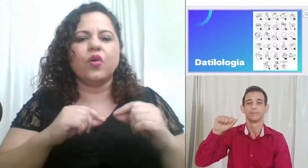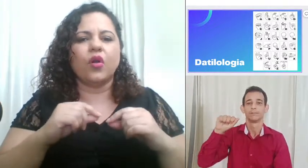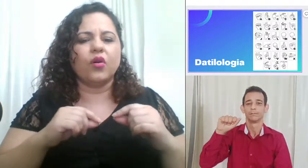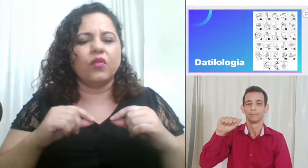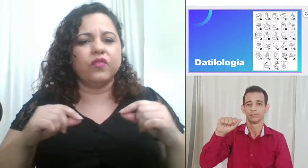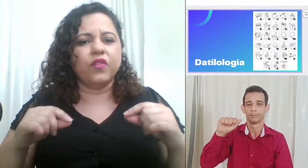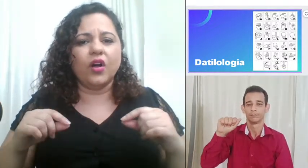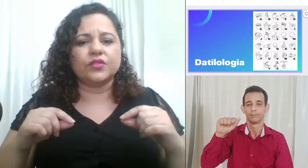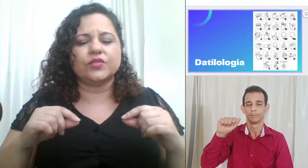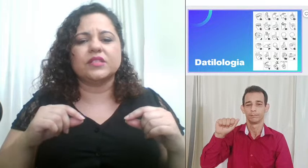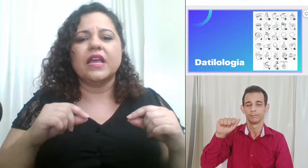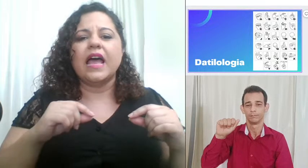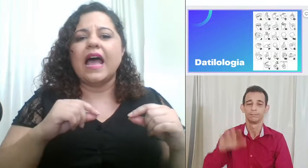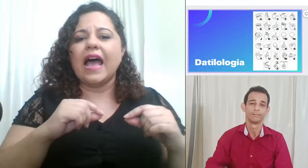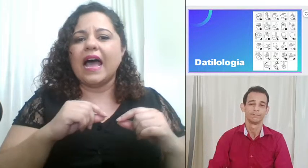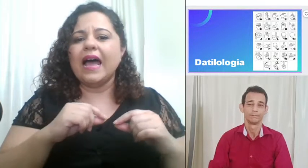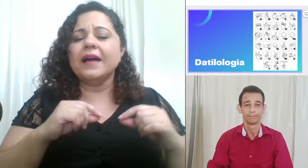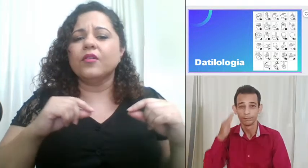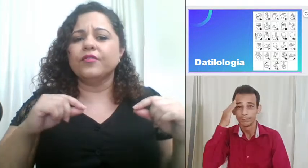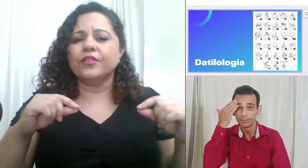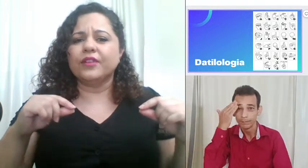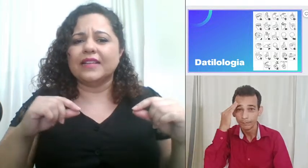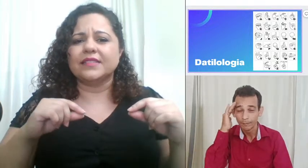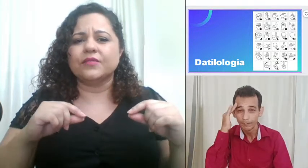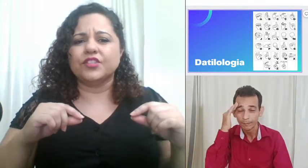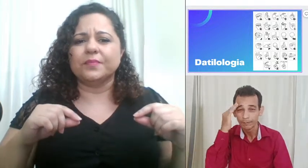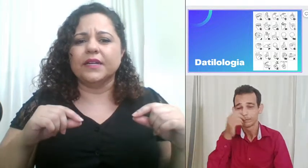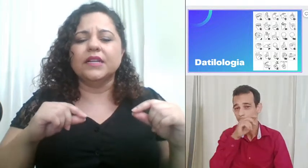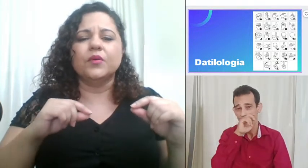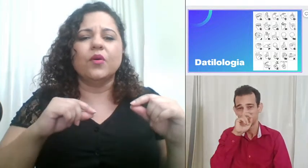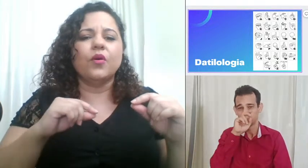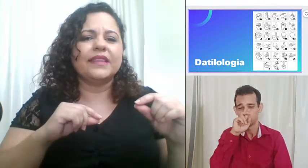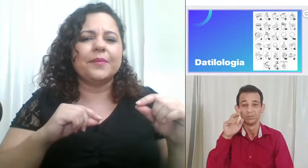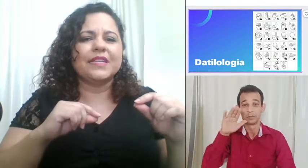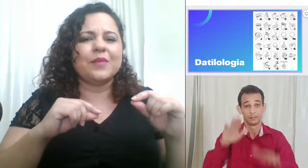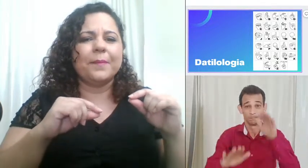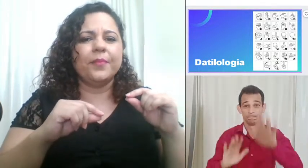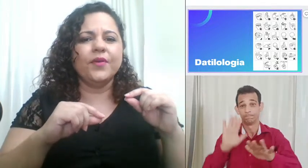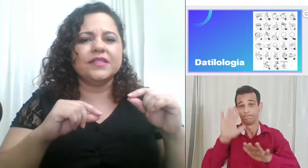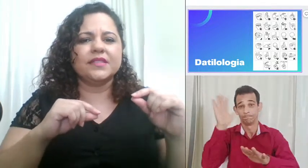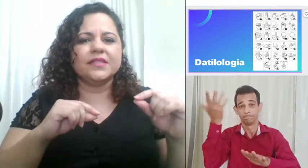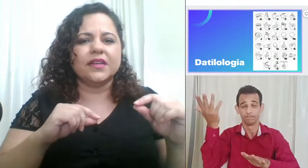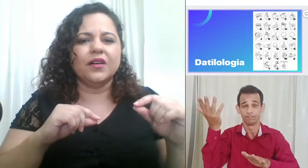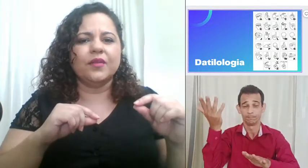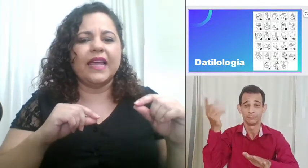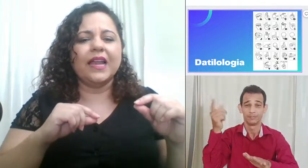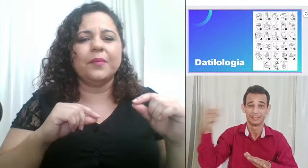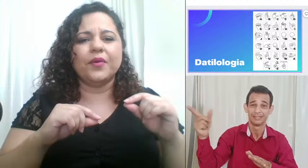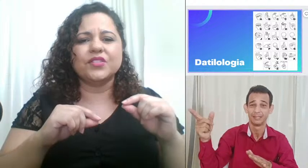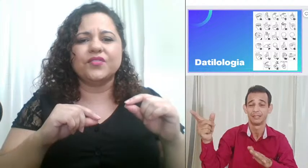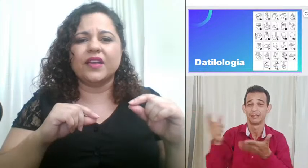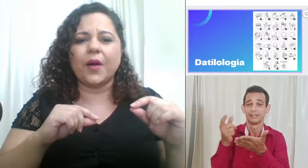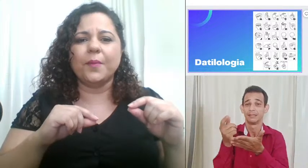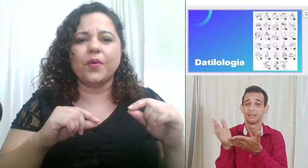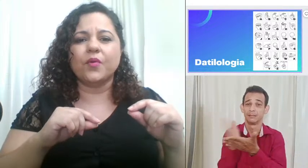colocam fotos a configuração de mão ou até mesmo a posição ela pode ficar um pouco